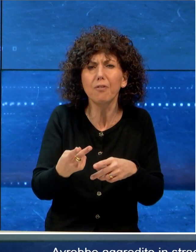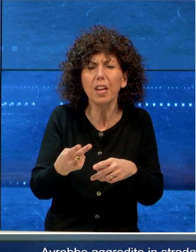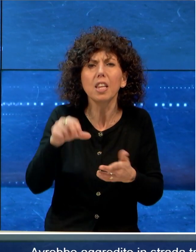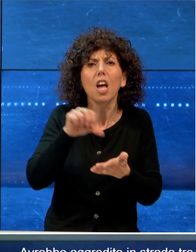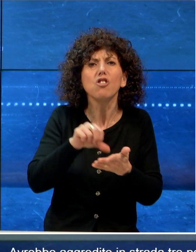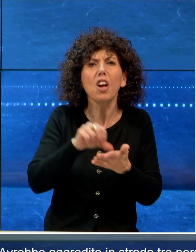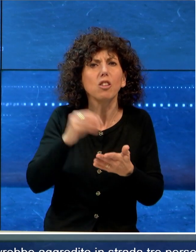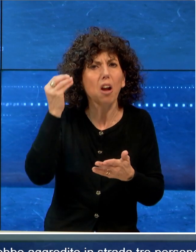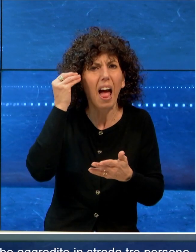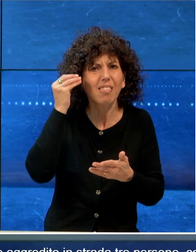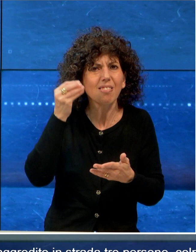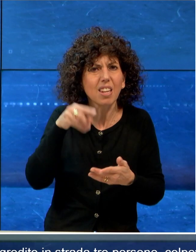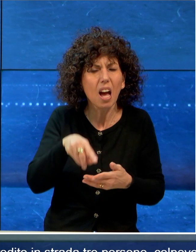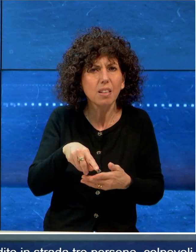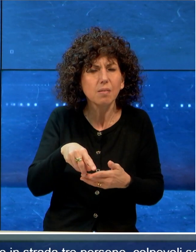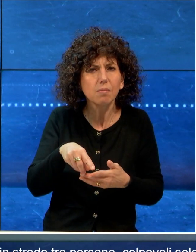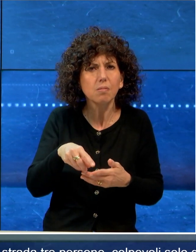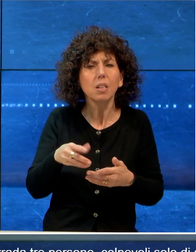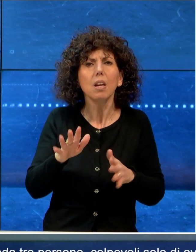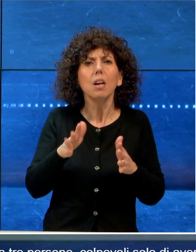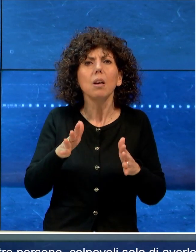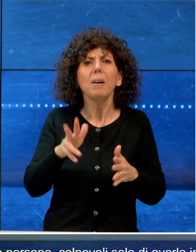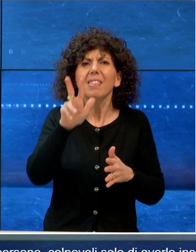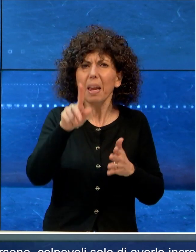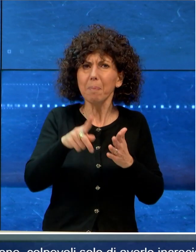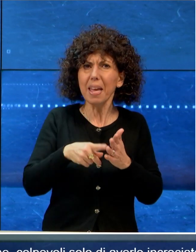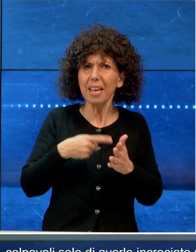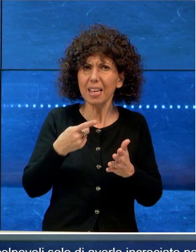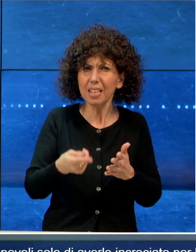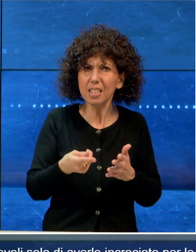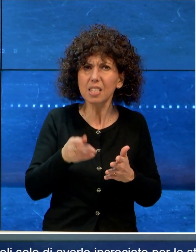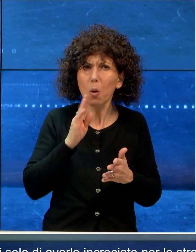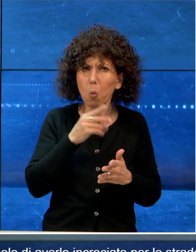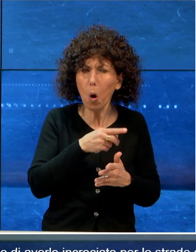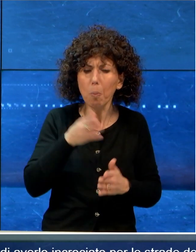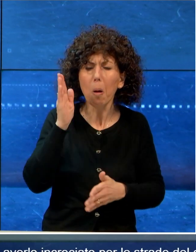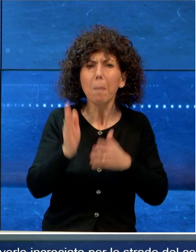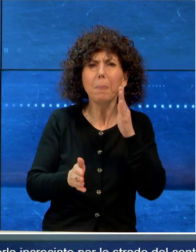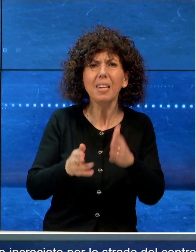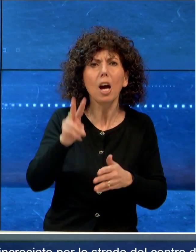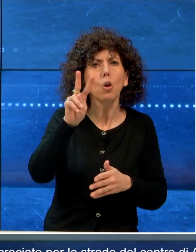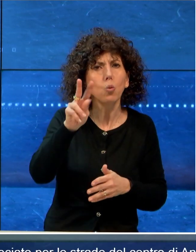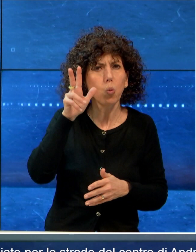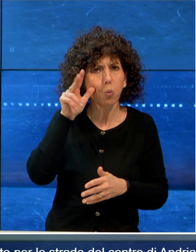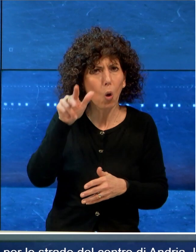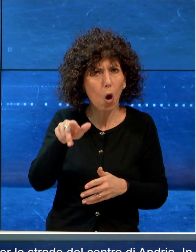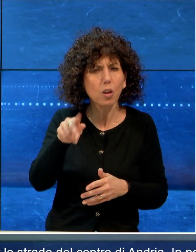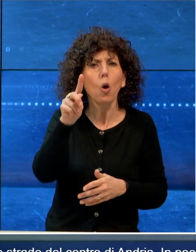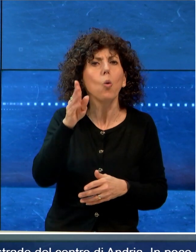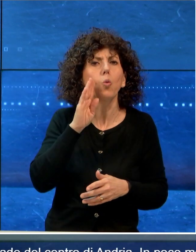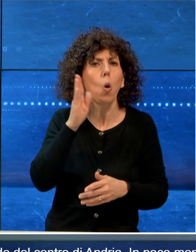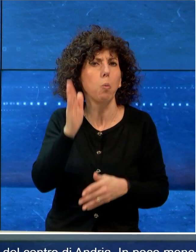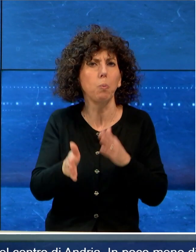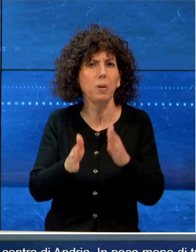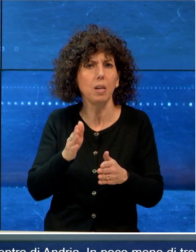del centro di Andria. In poco meno di tre mesi avrebbe picchiato due donne e un uomo.